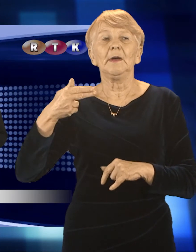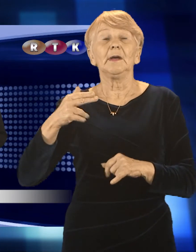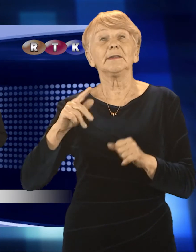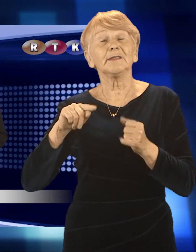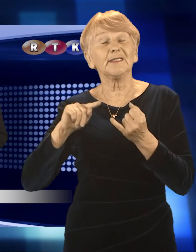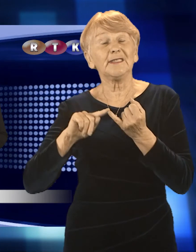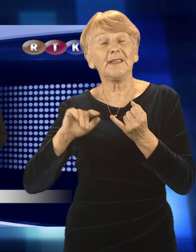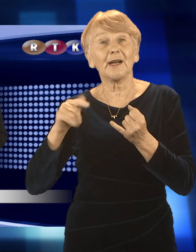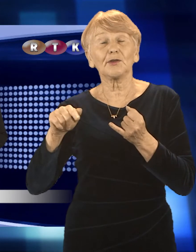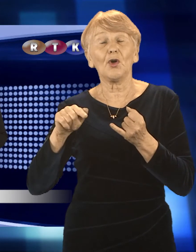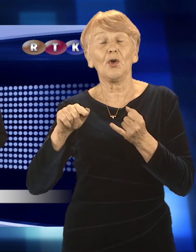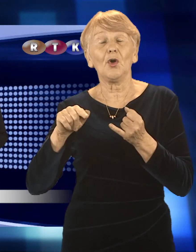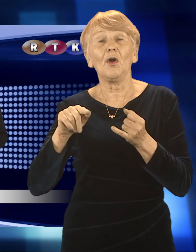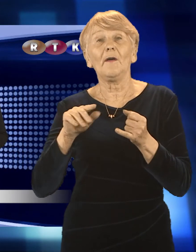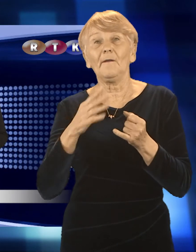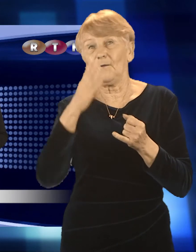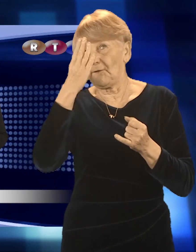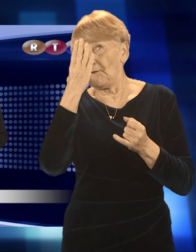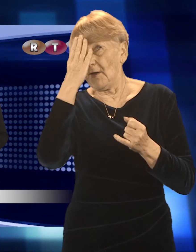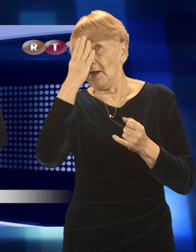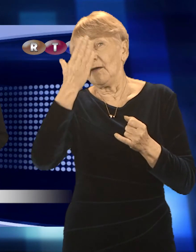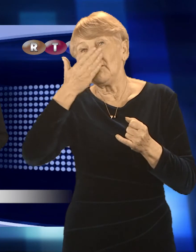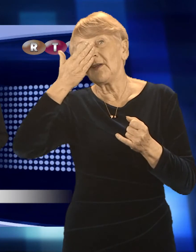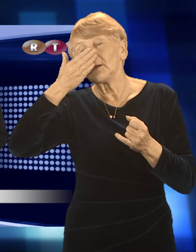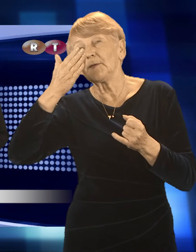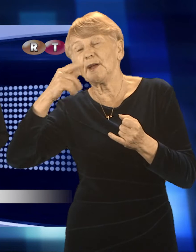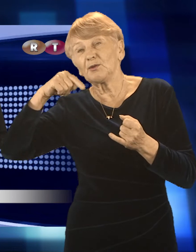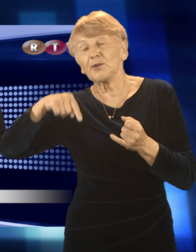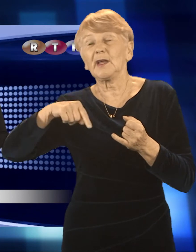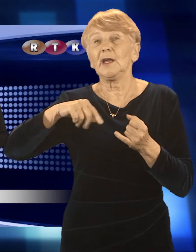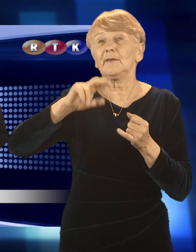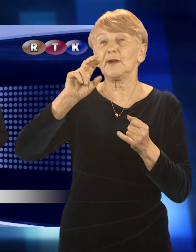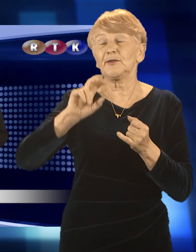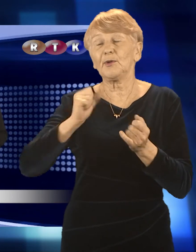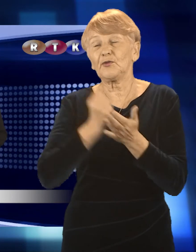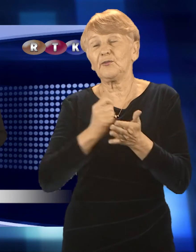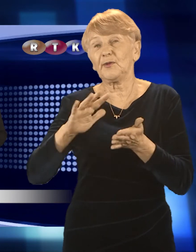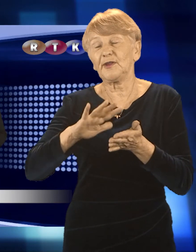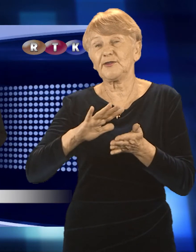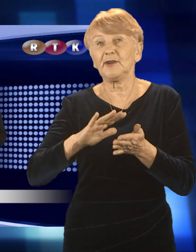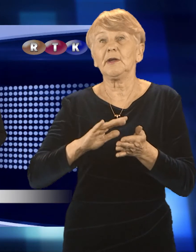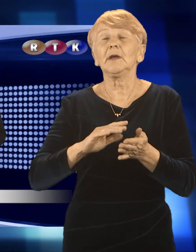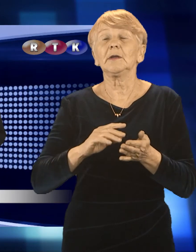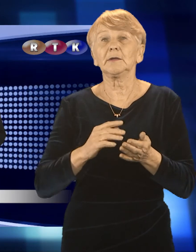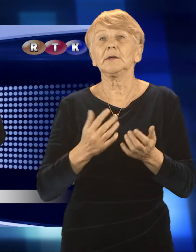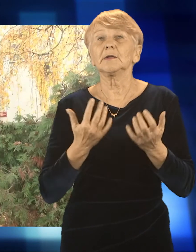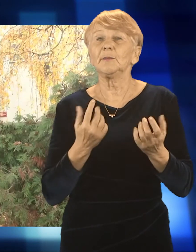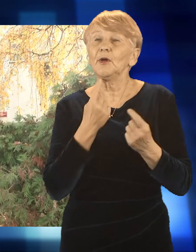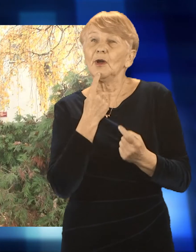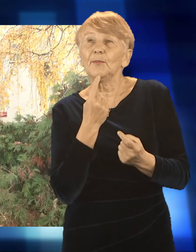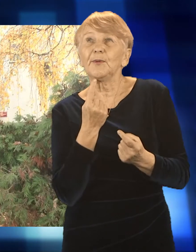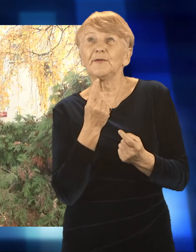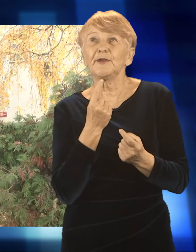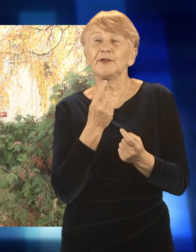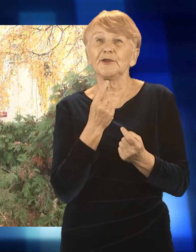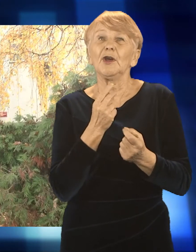sprawdziliśmy, jak sytuacja wygląda na lokalnym rynku pracy w powiecie raciborskim i na jaką pomoc mogą liczyć przedsiębiorcy. W